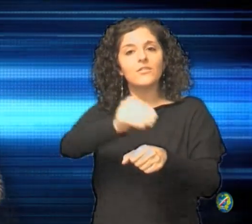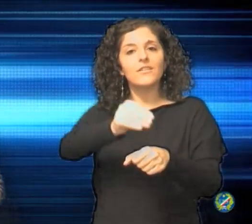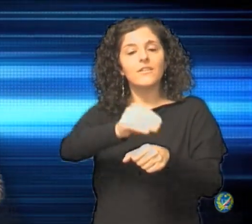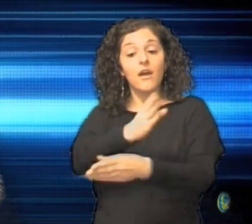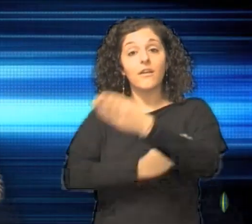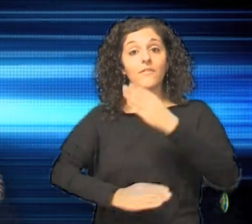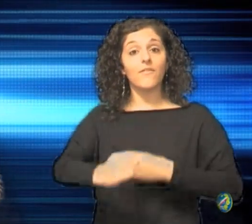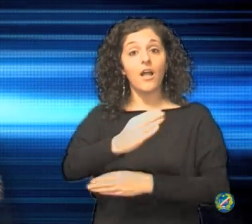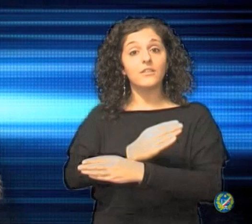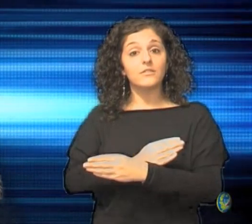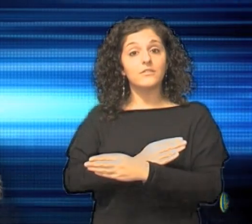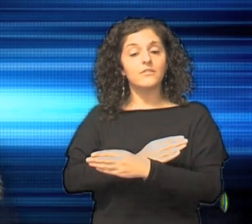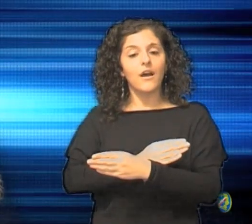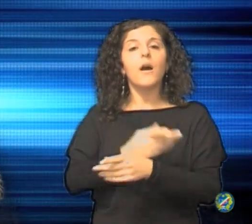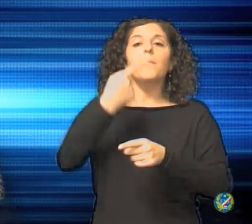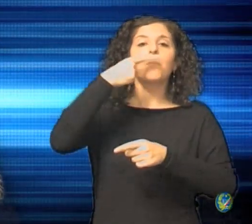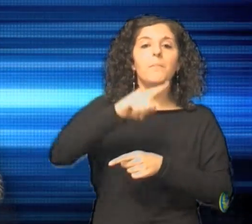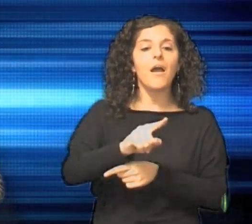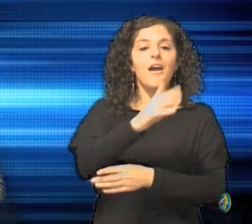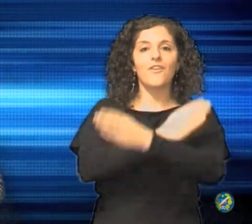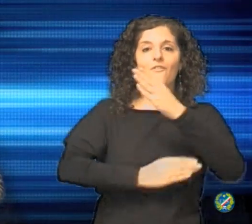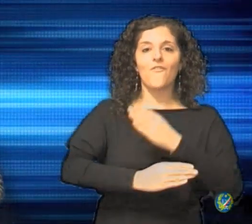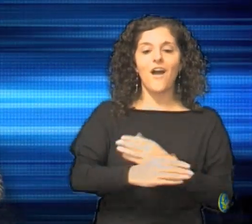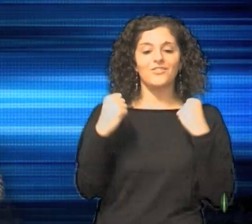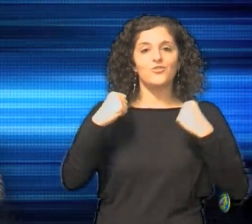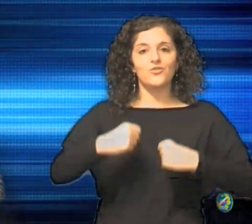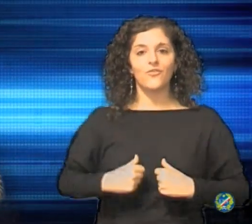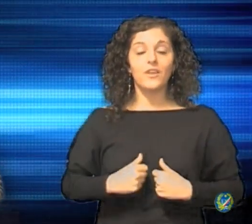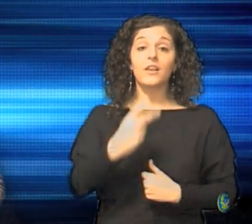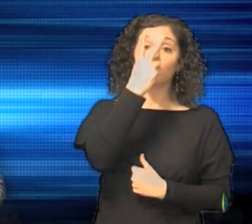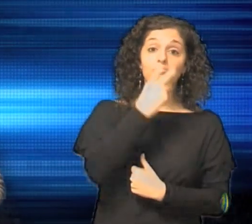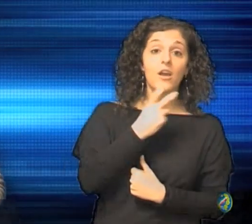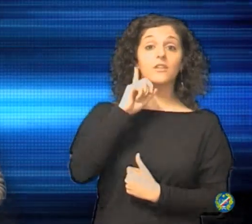riguardando invalidi civili, ciechi e sordi.